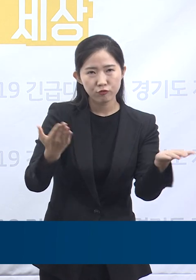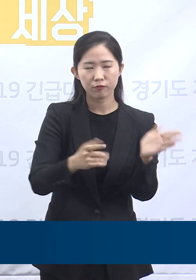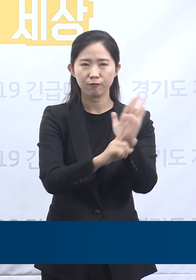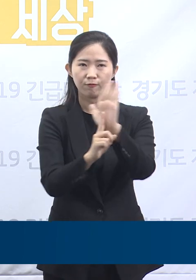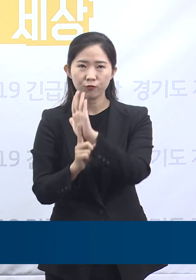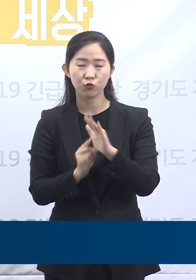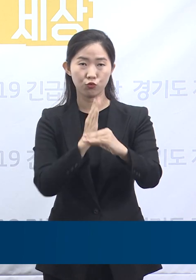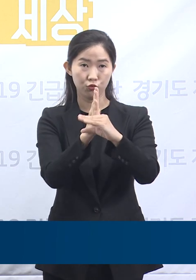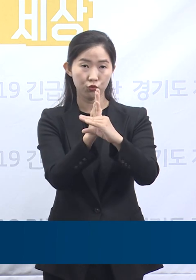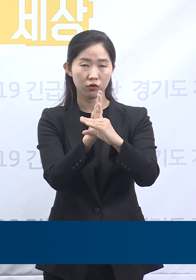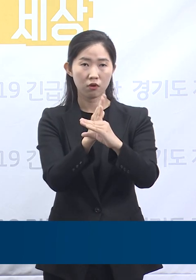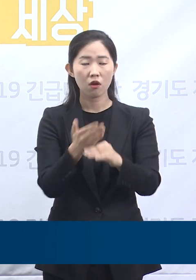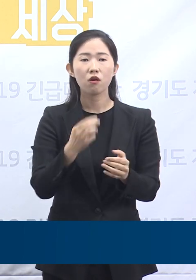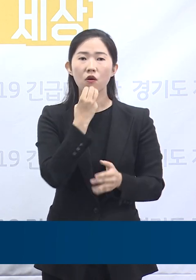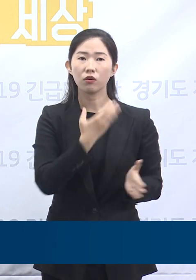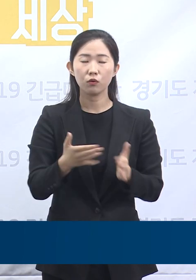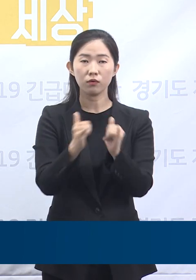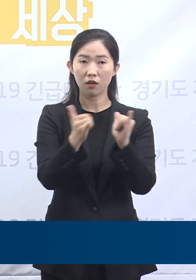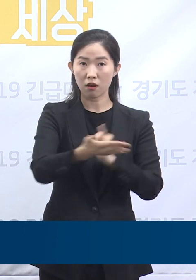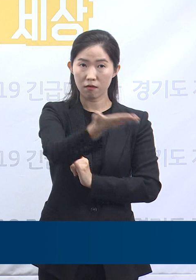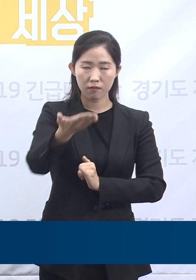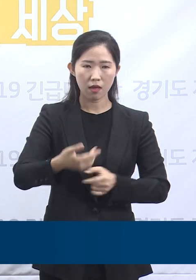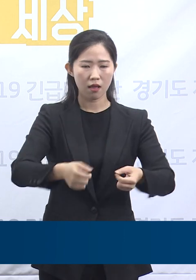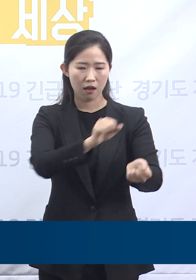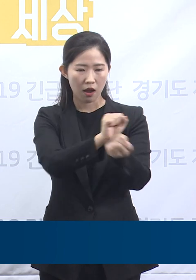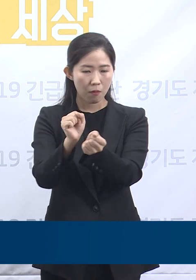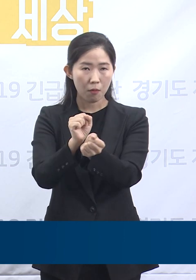차단을 위해 적극 동참해 주실 것을 당부드립니다.